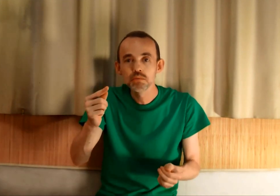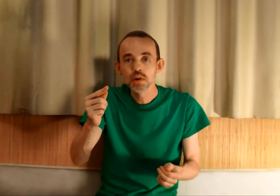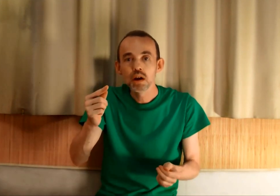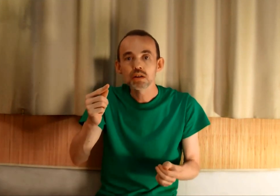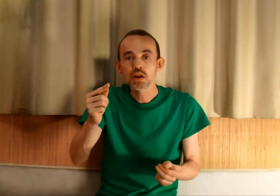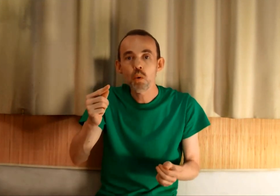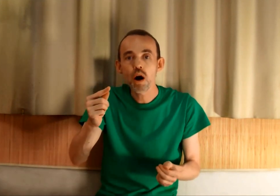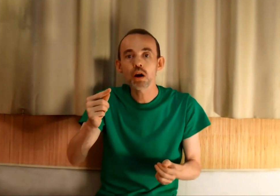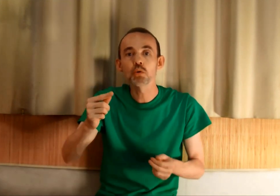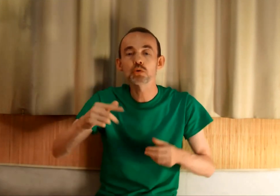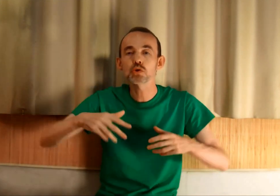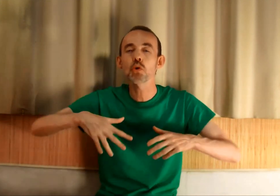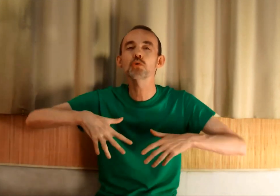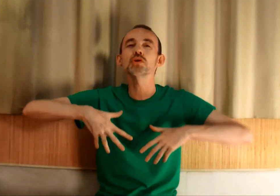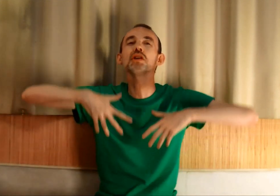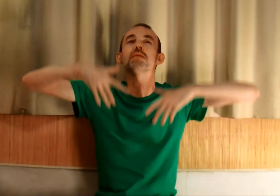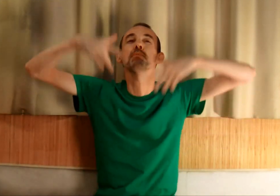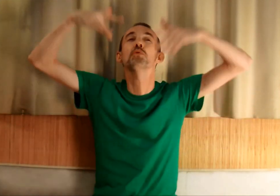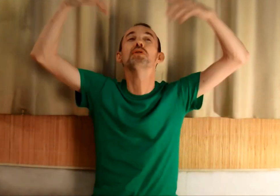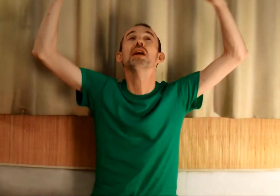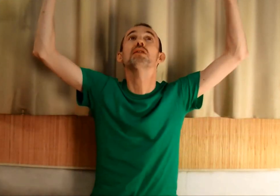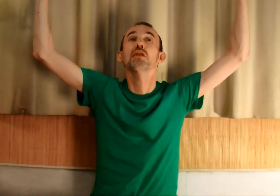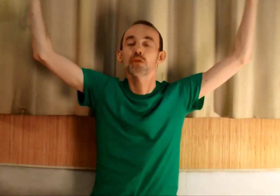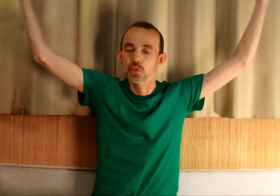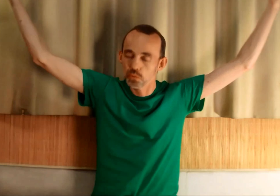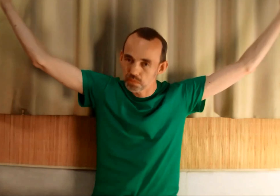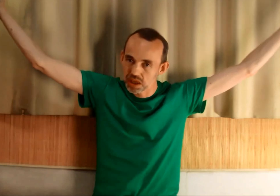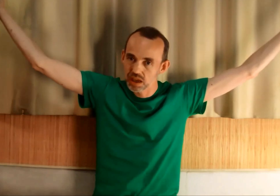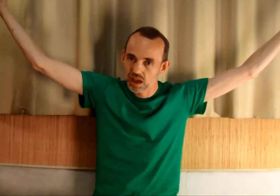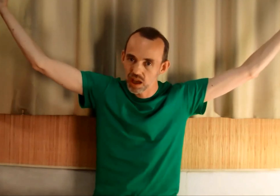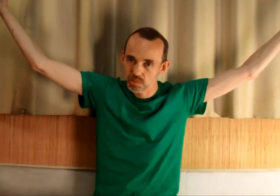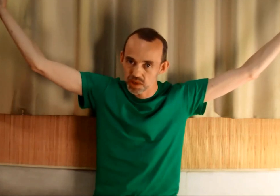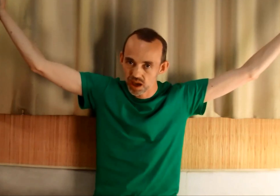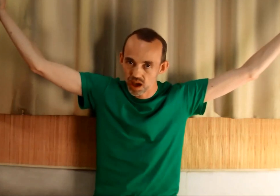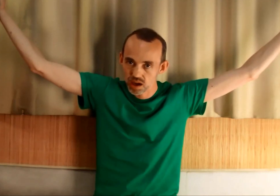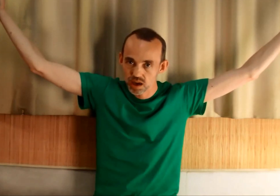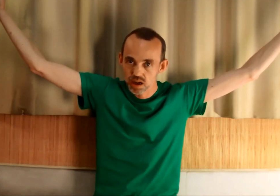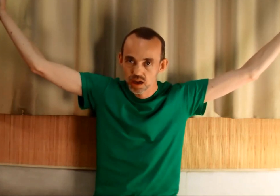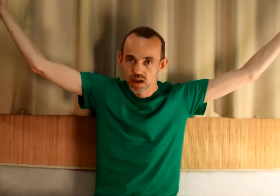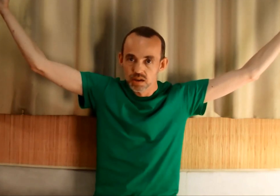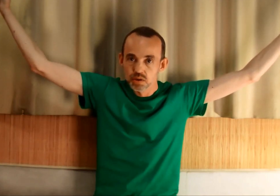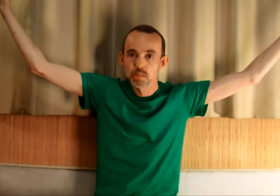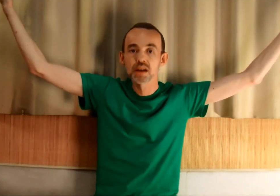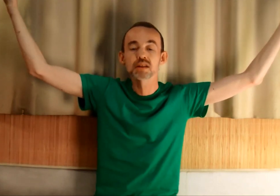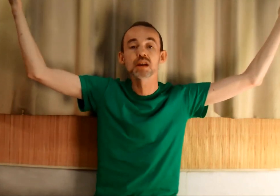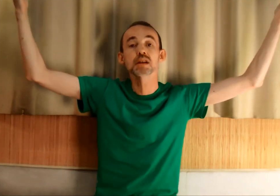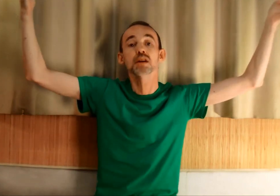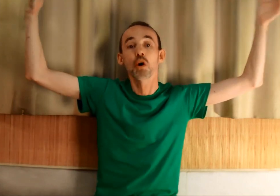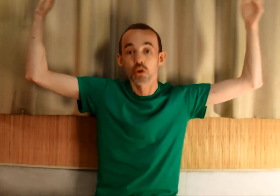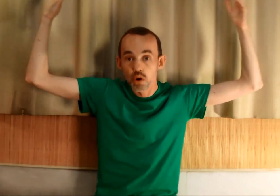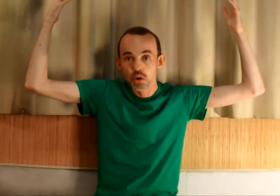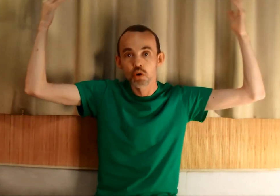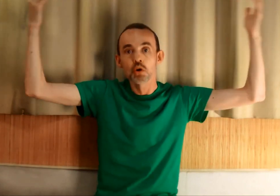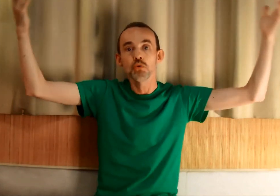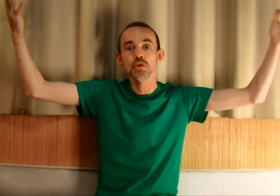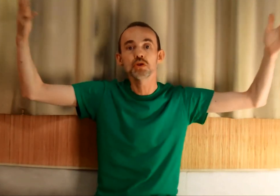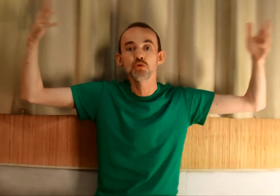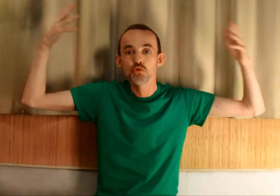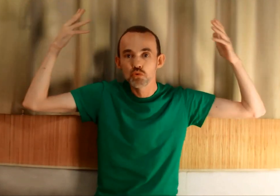qui croira que sans oser, il va peut-être tomber un miracle, et bien ça, ça sera encore une excuse